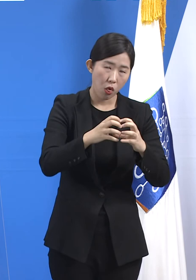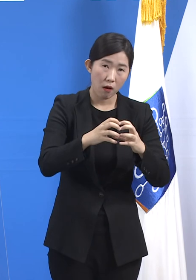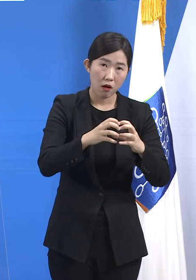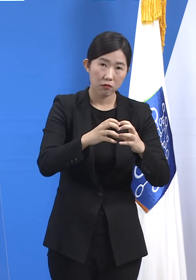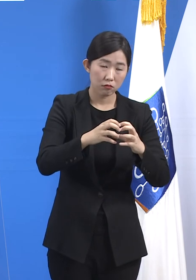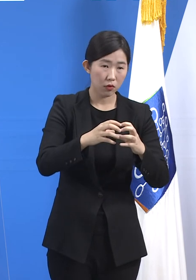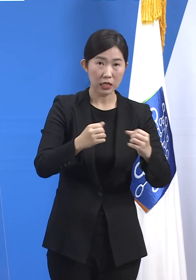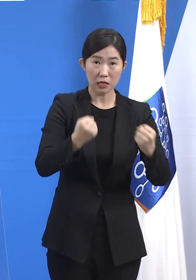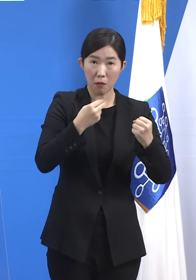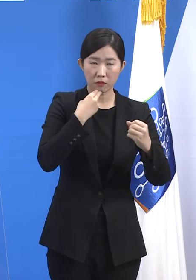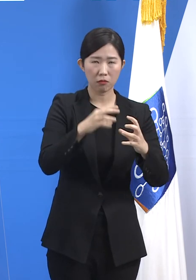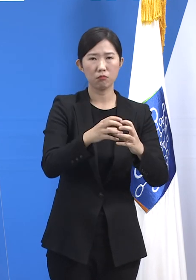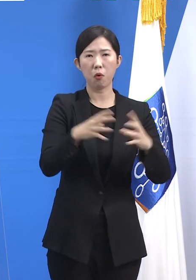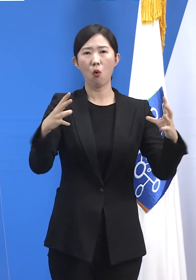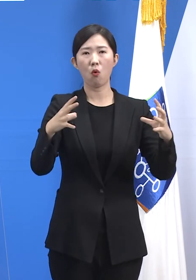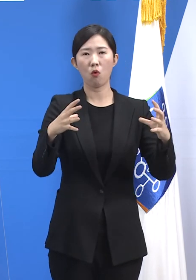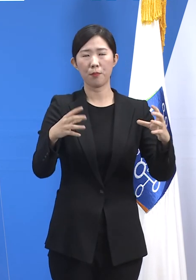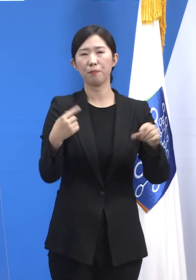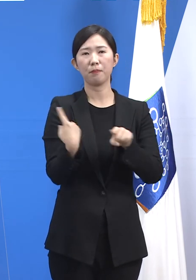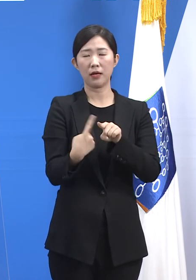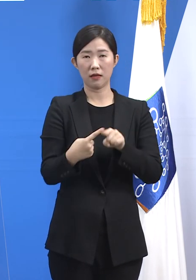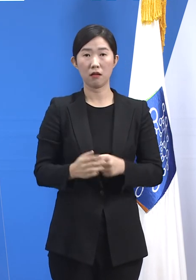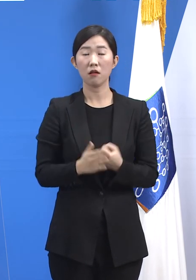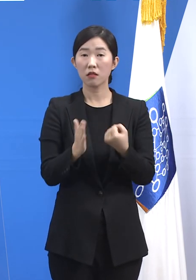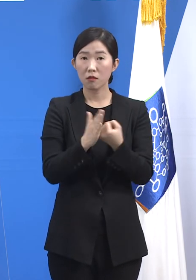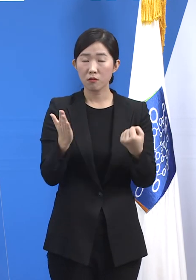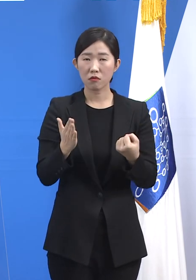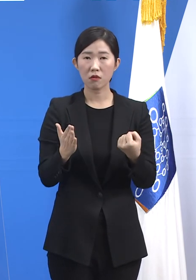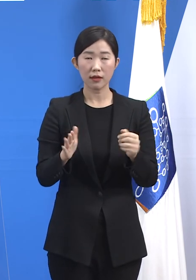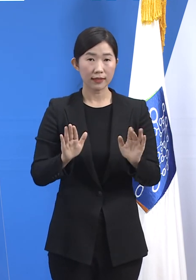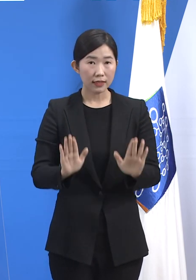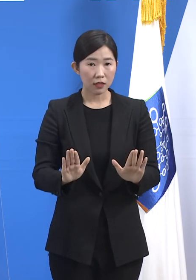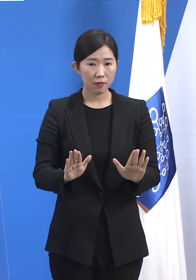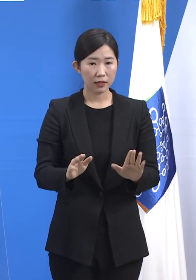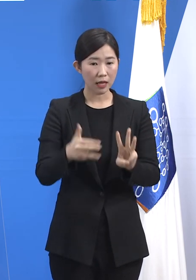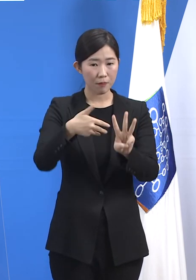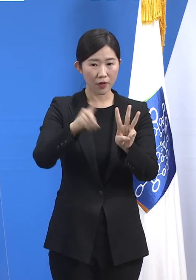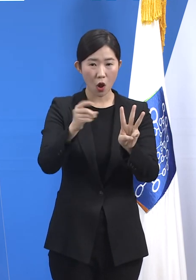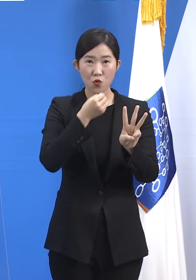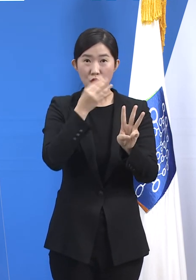공면을 할 일은 지난 방역 성파에 기뻐하는 것만이어서는 안 됩니다.